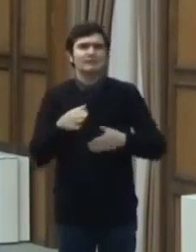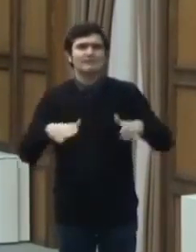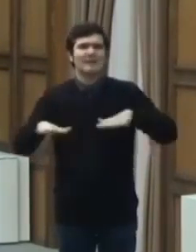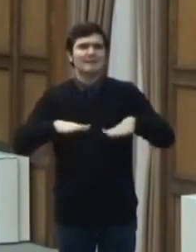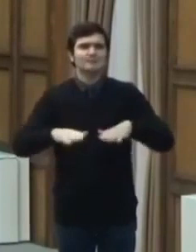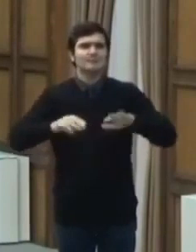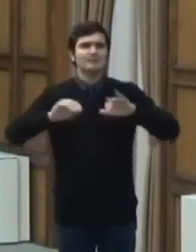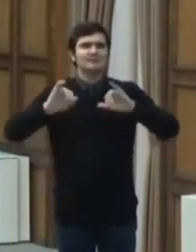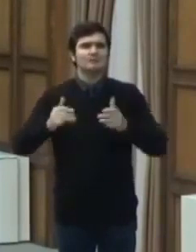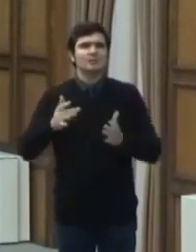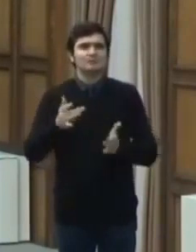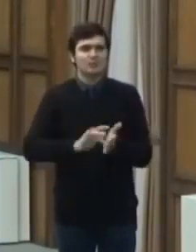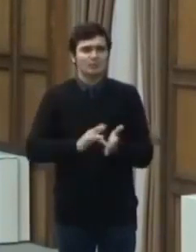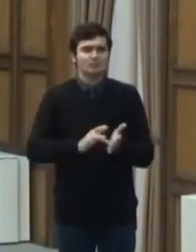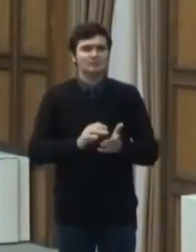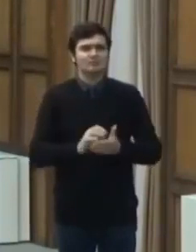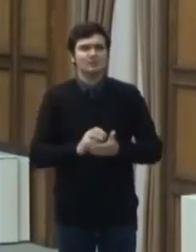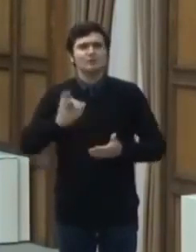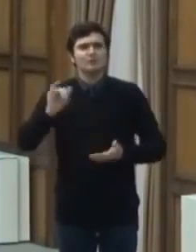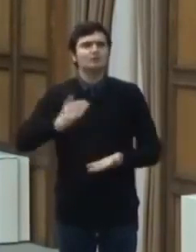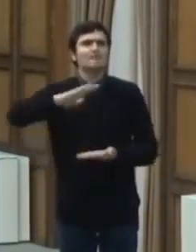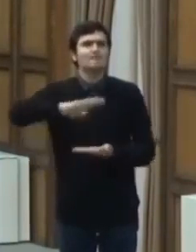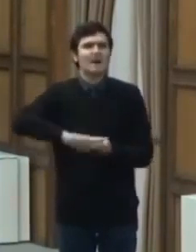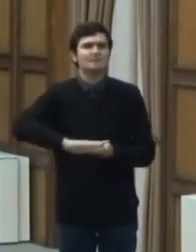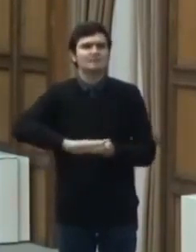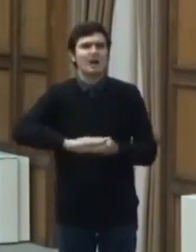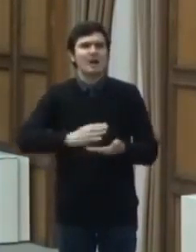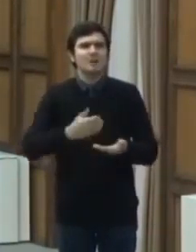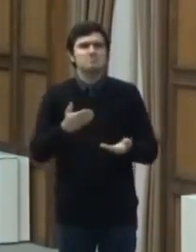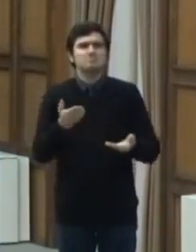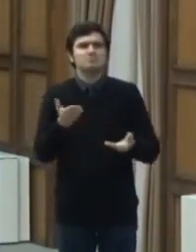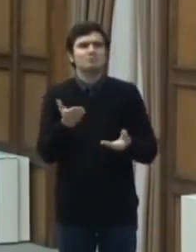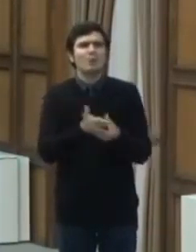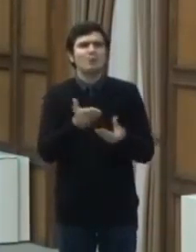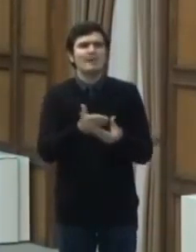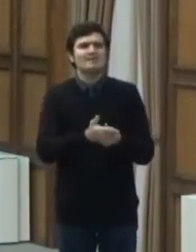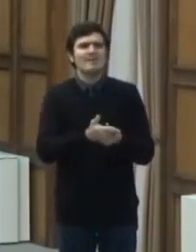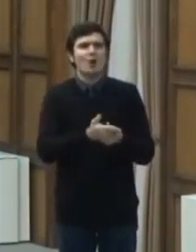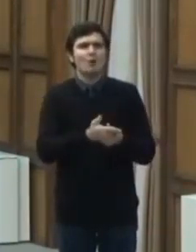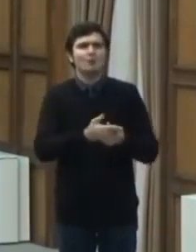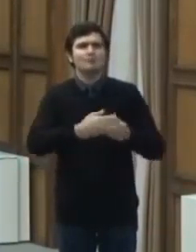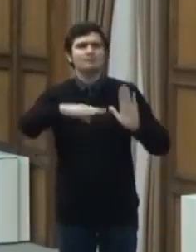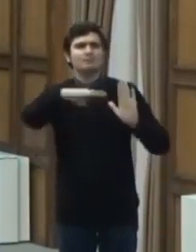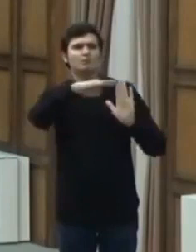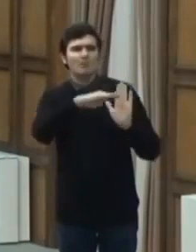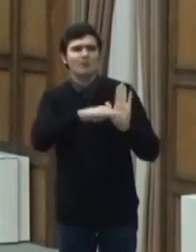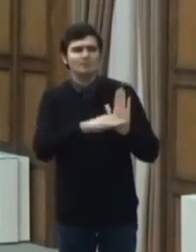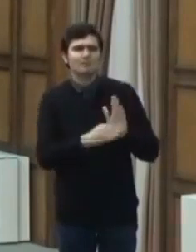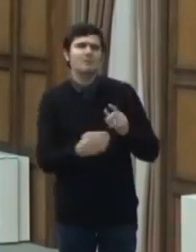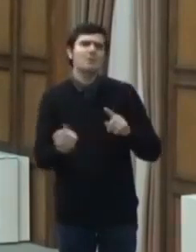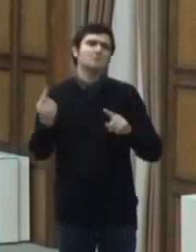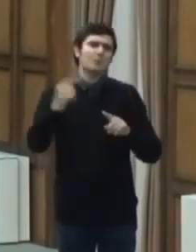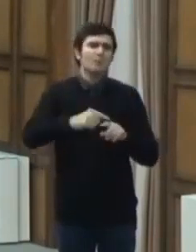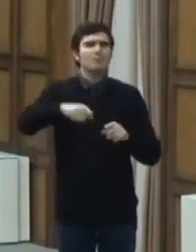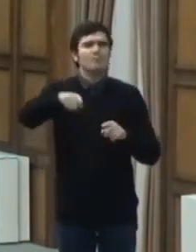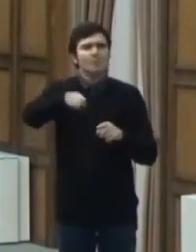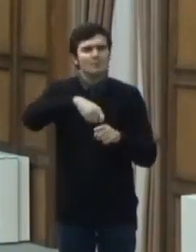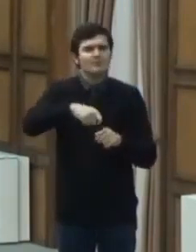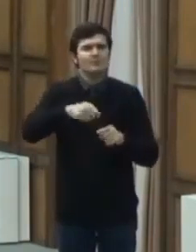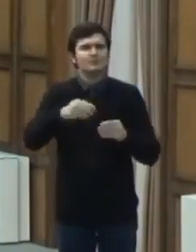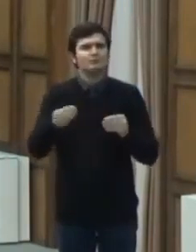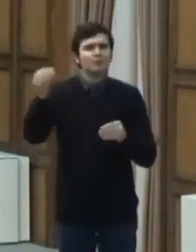urgență, În temeiul actelor normative, cu modificările și completările ulterioare,